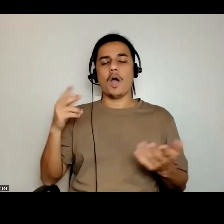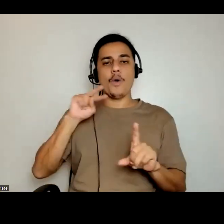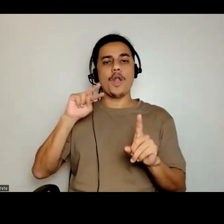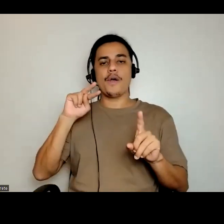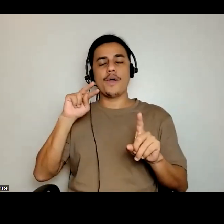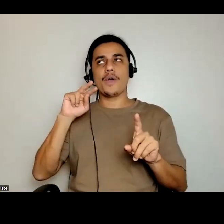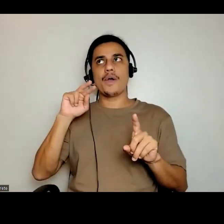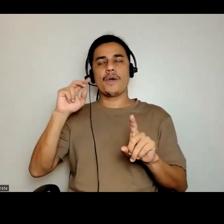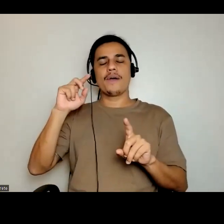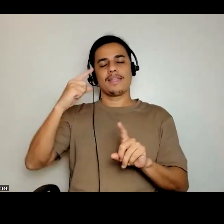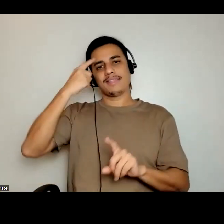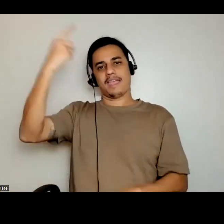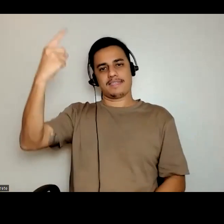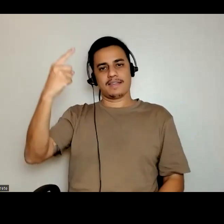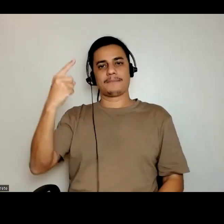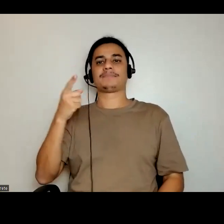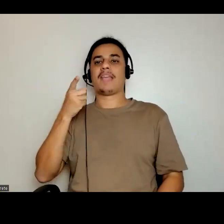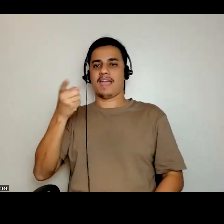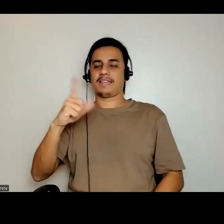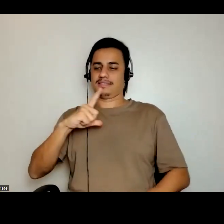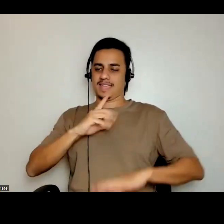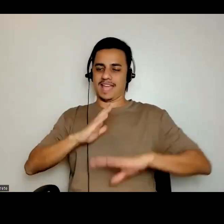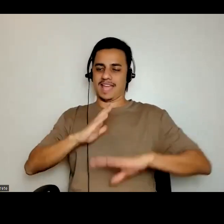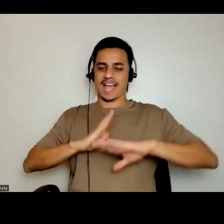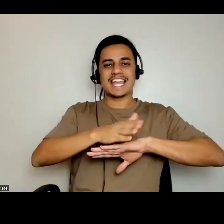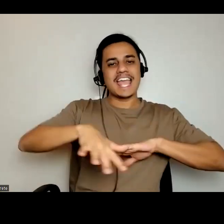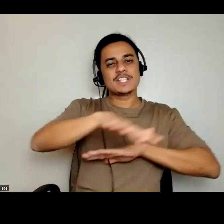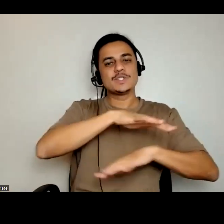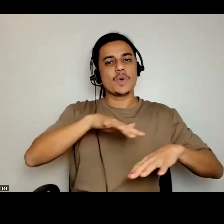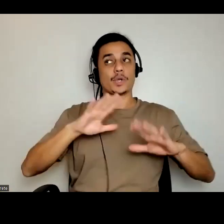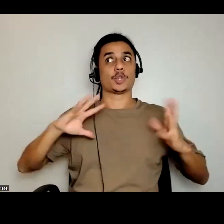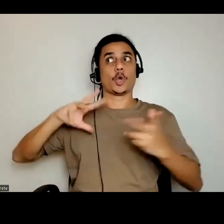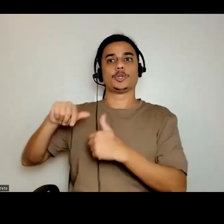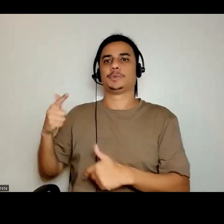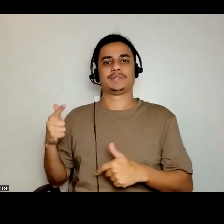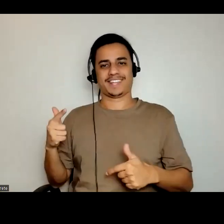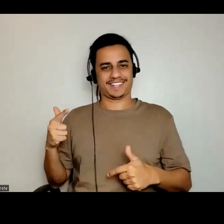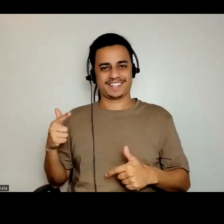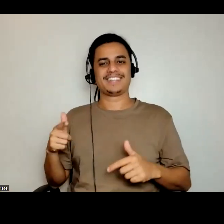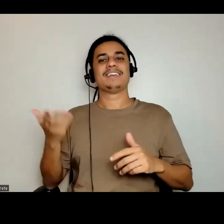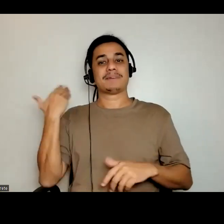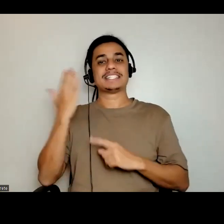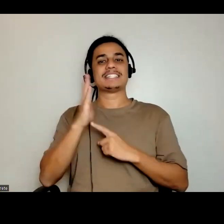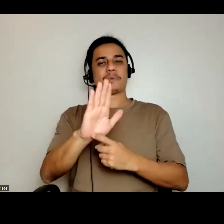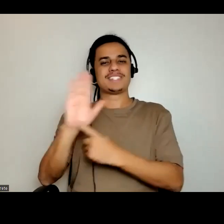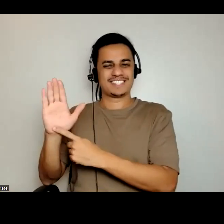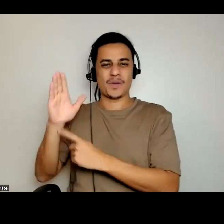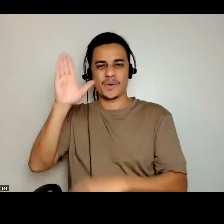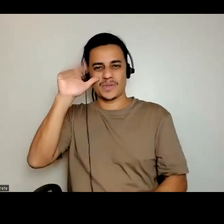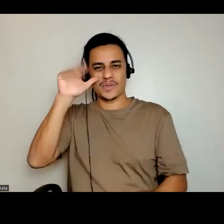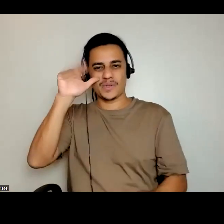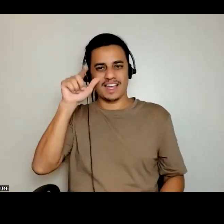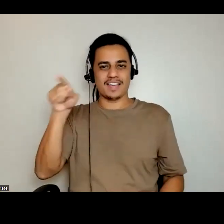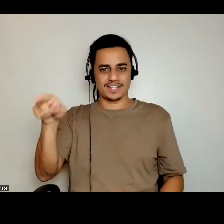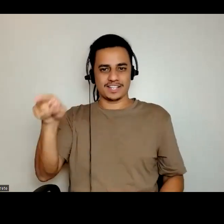acesso a um universo que nem todo mundo tem e você poder mostrar as exposições de gabinetes de curiosidade. Não eram em museus, eram em